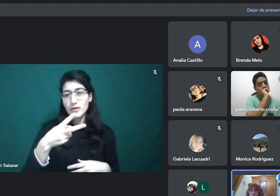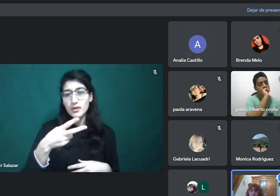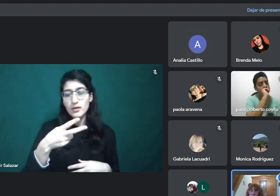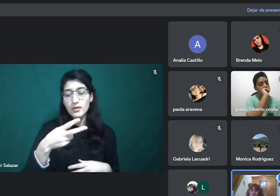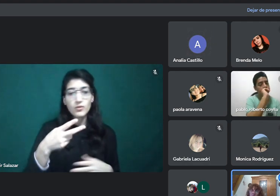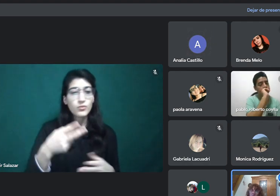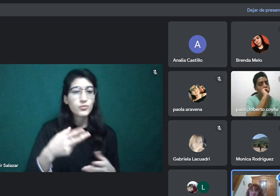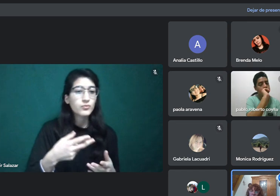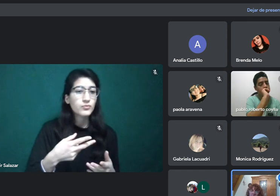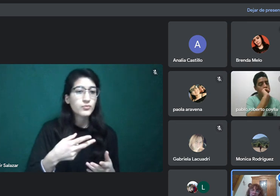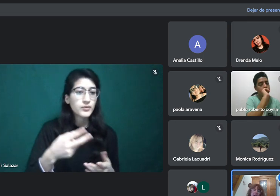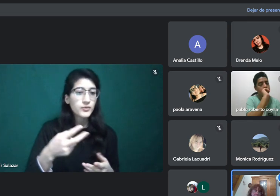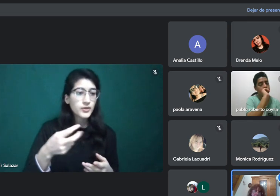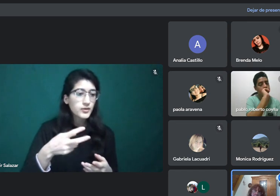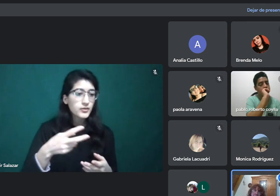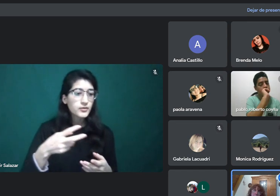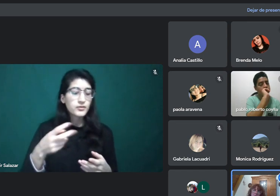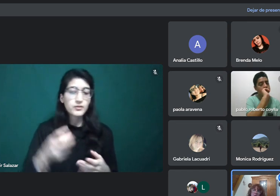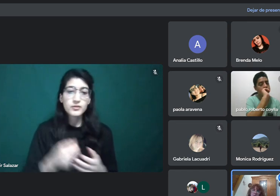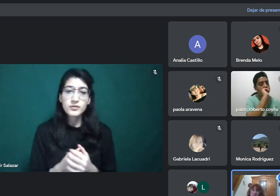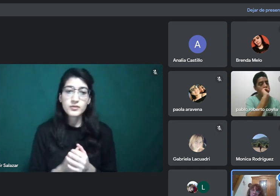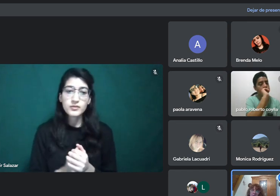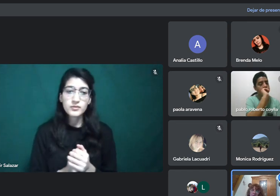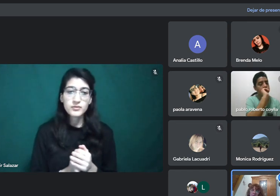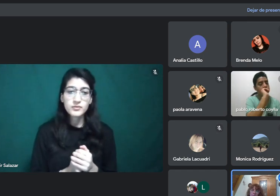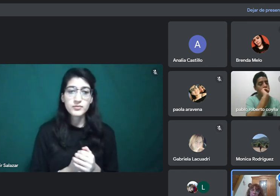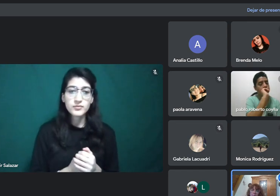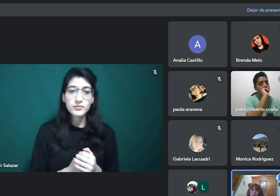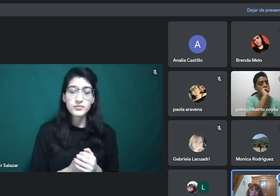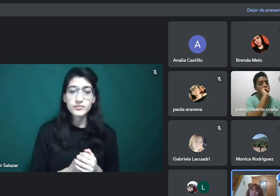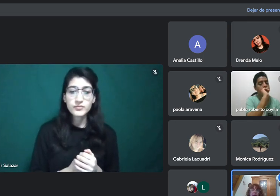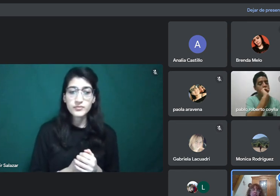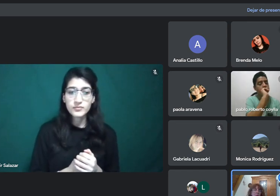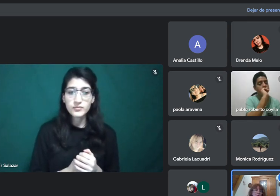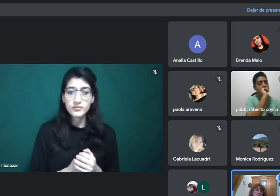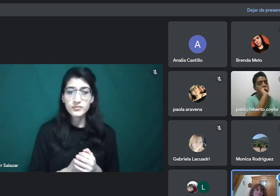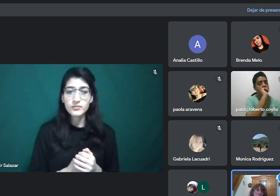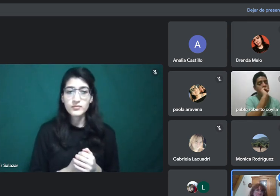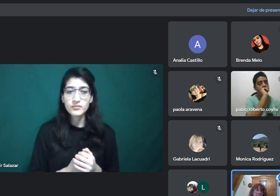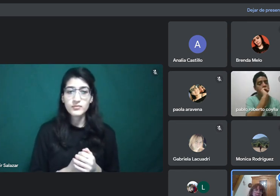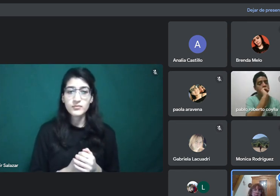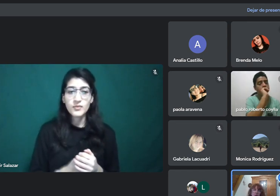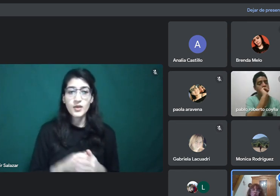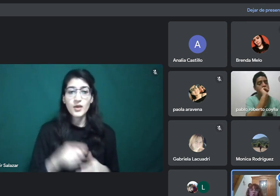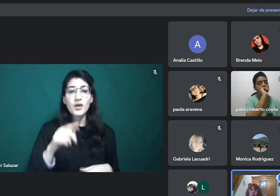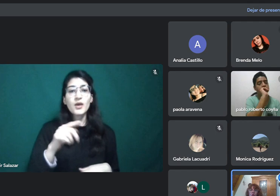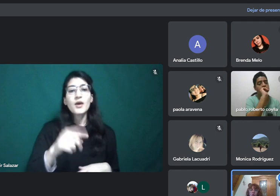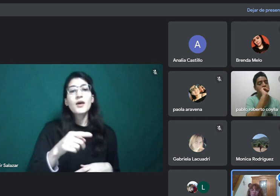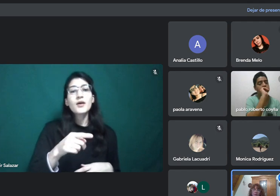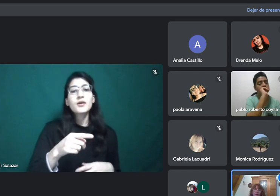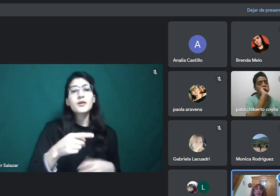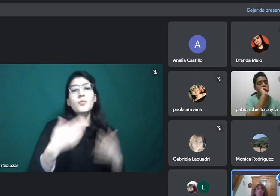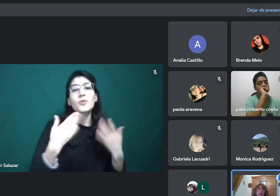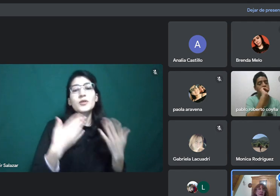traducción, entonces, sería, dijimos, problemas y discusiones, o